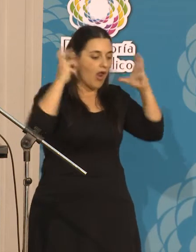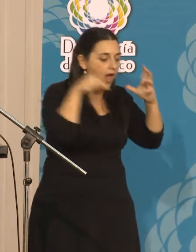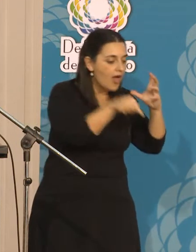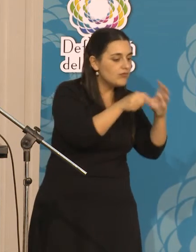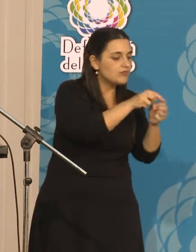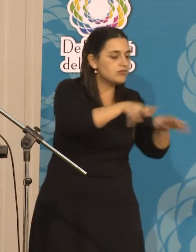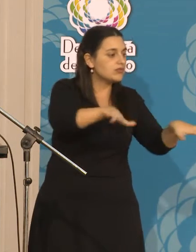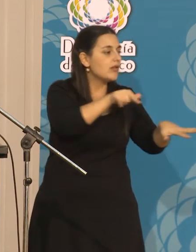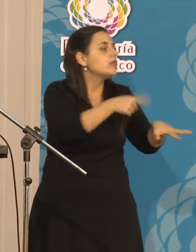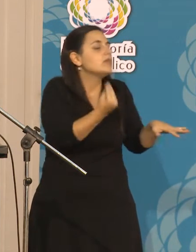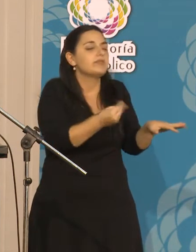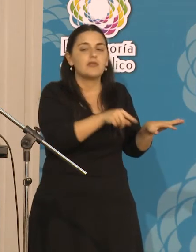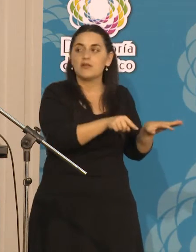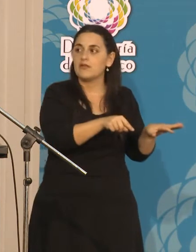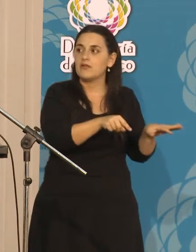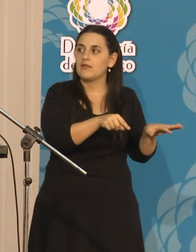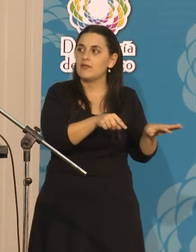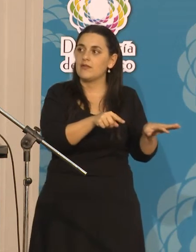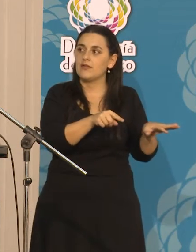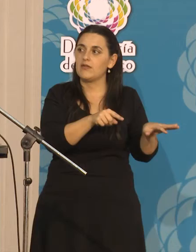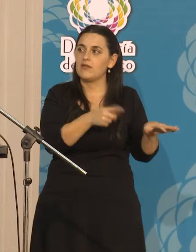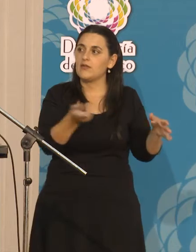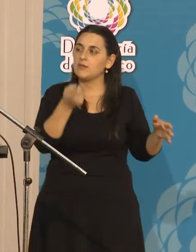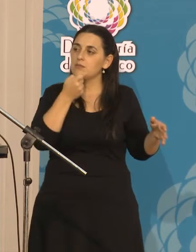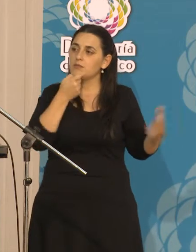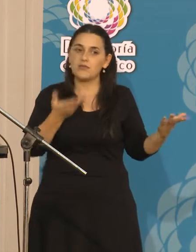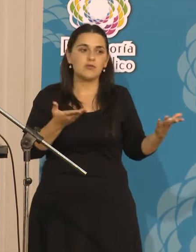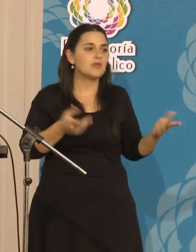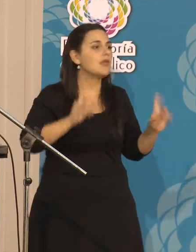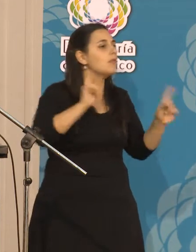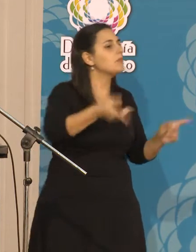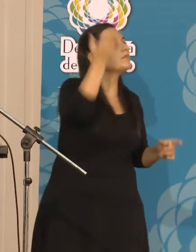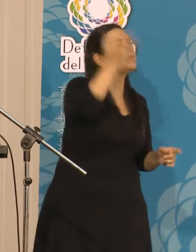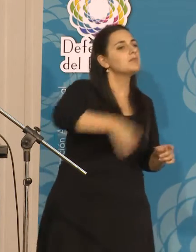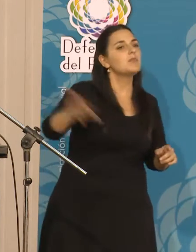comunicación, al punto que planteaba la señora que hablaba del campo.